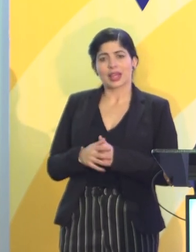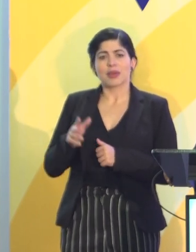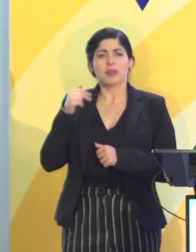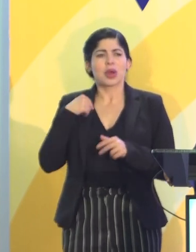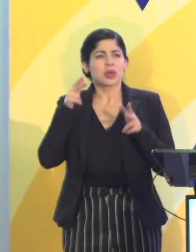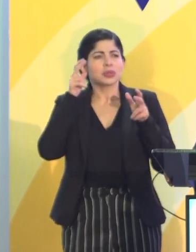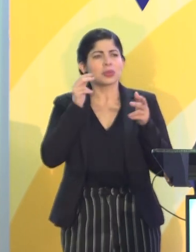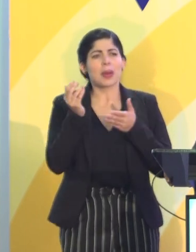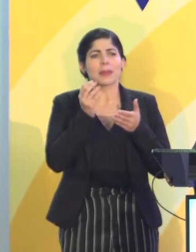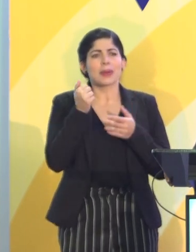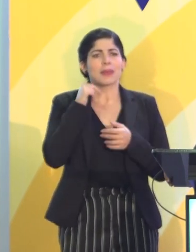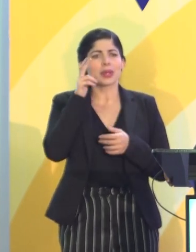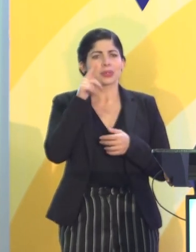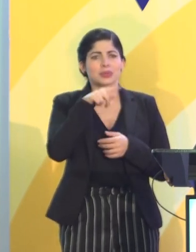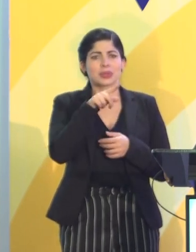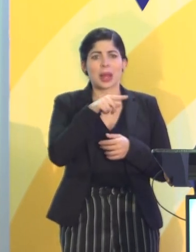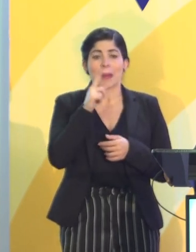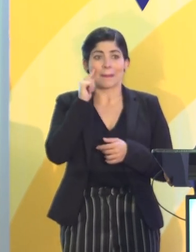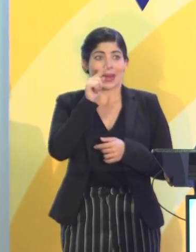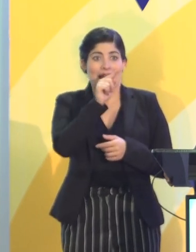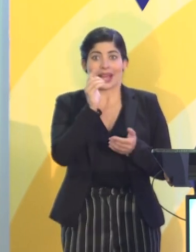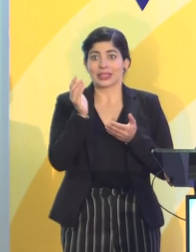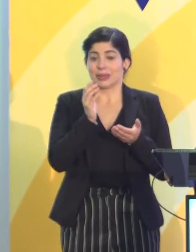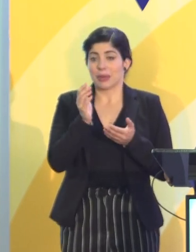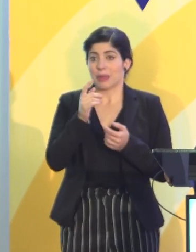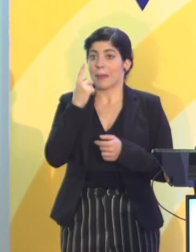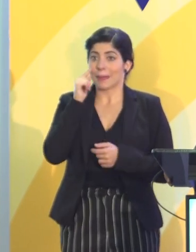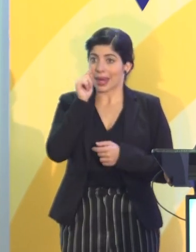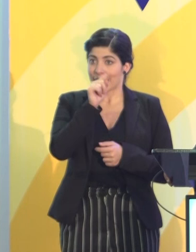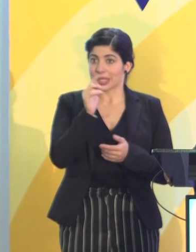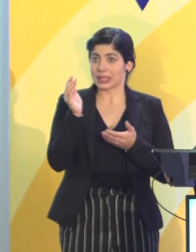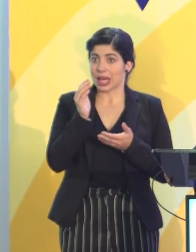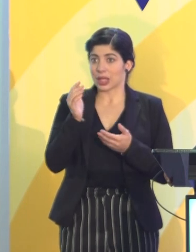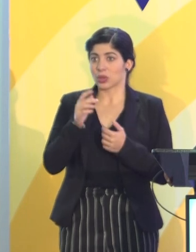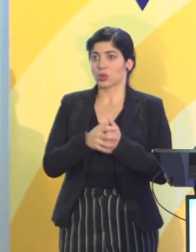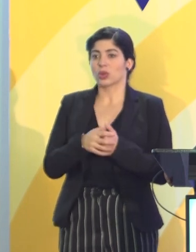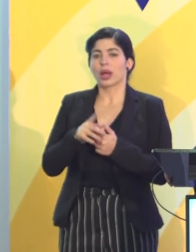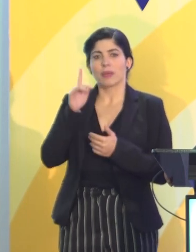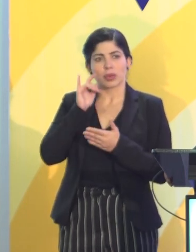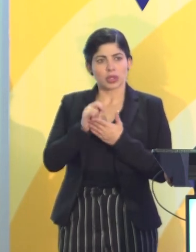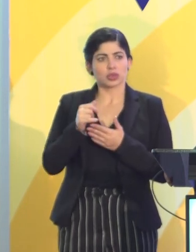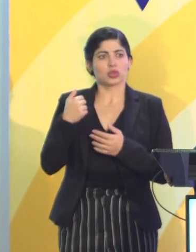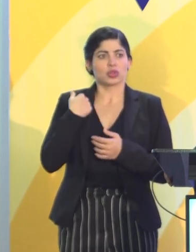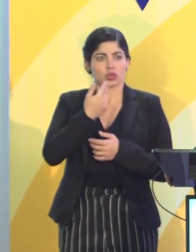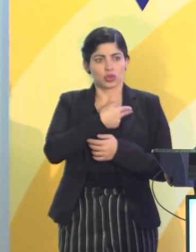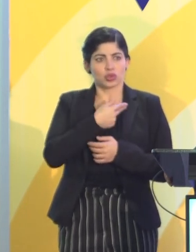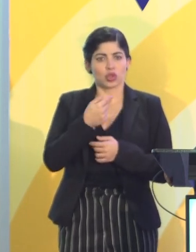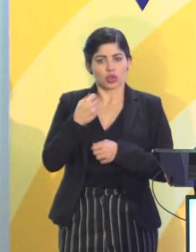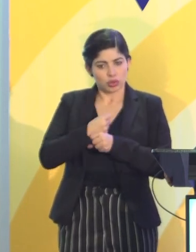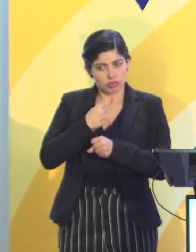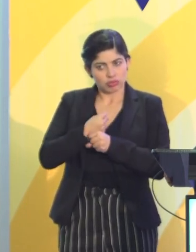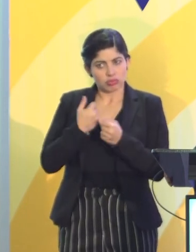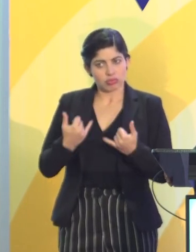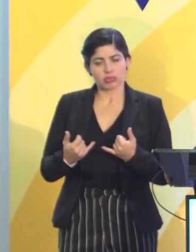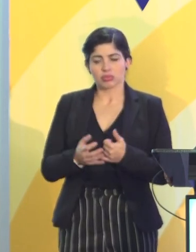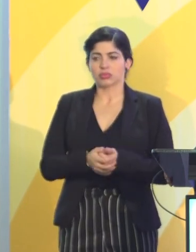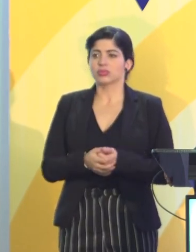ahí escuchaba a una bebé, para esa criatura, es para esa criatura por la que estamos trabajando.